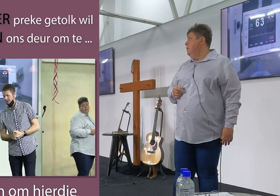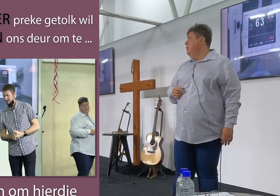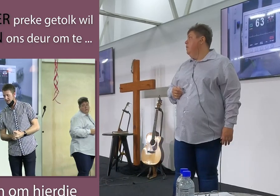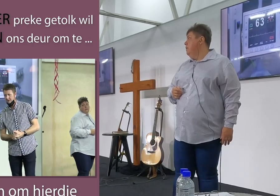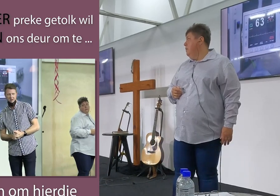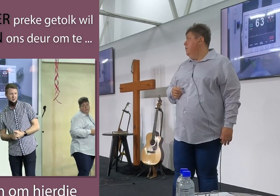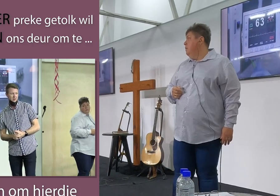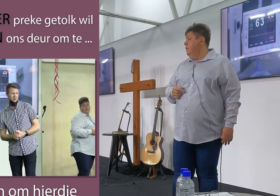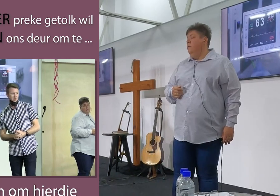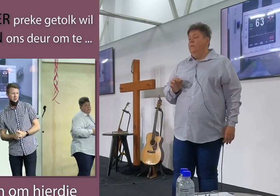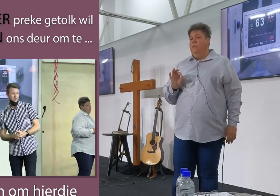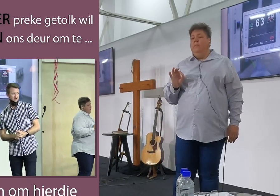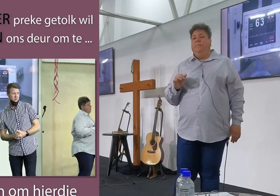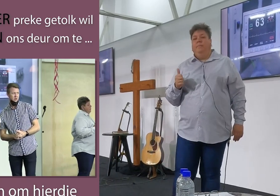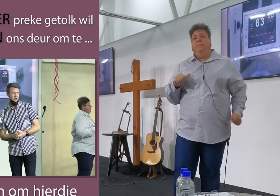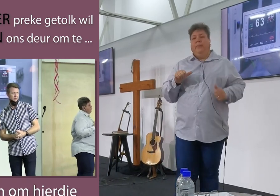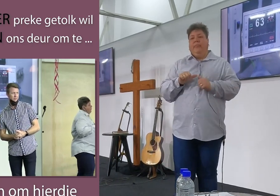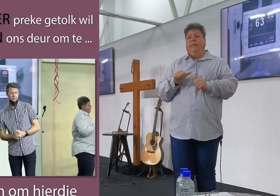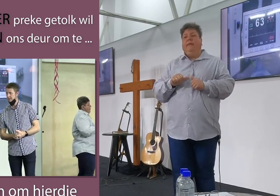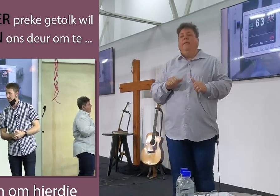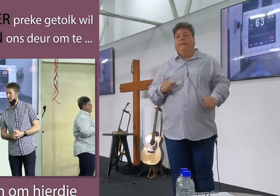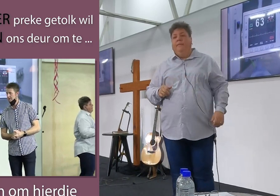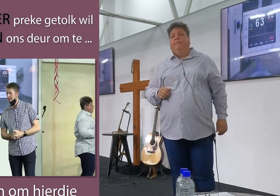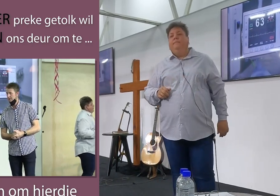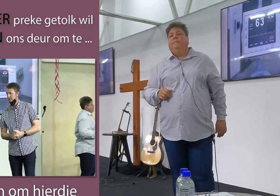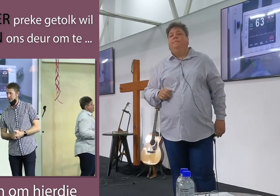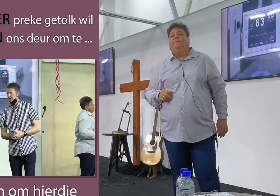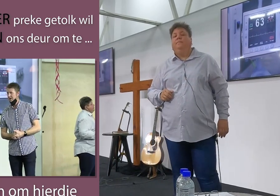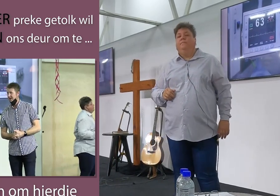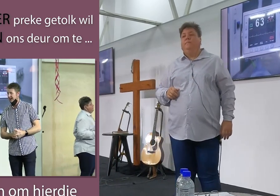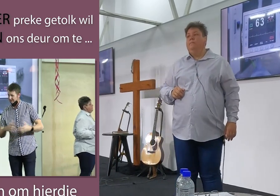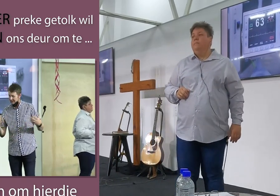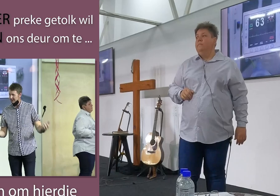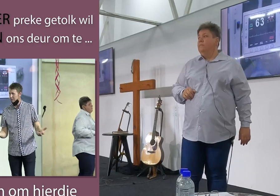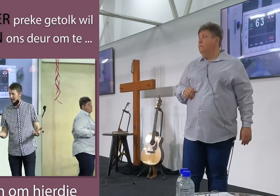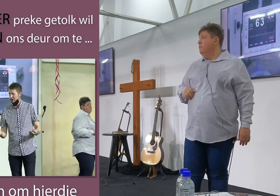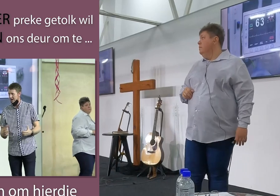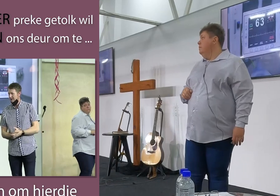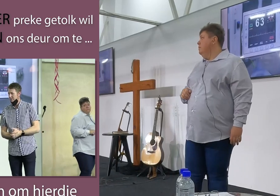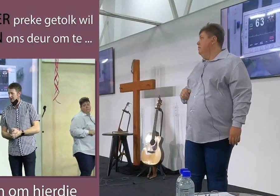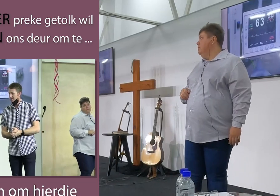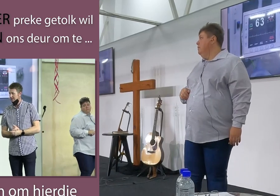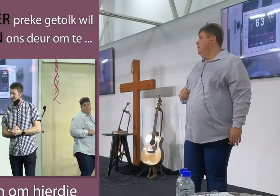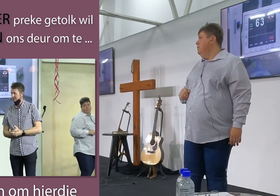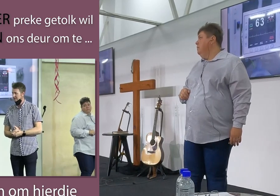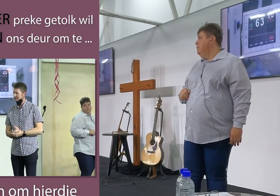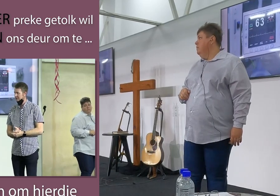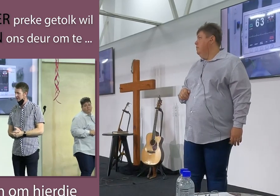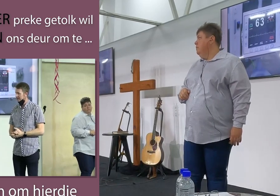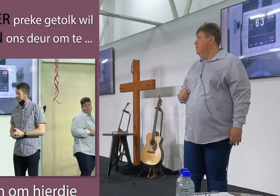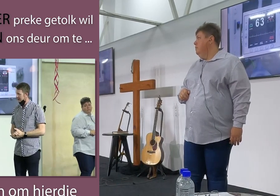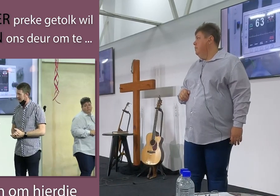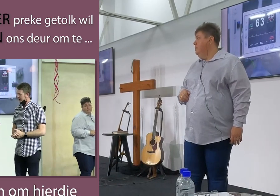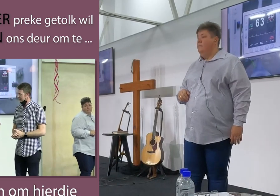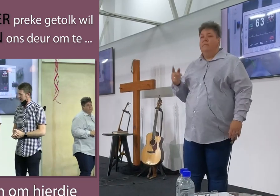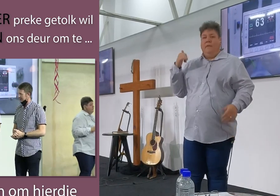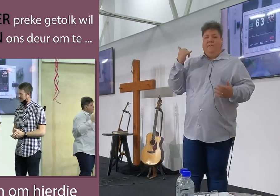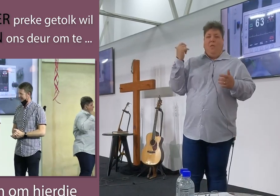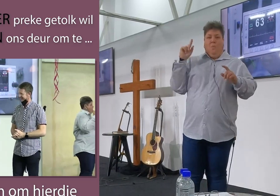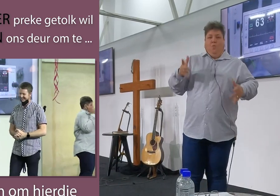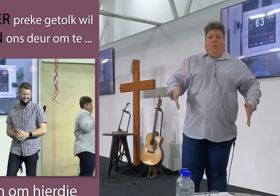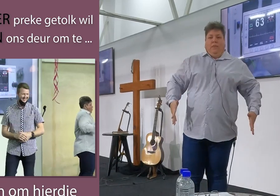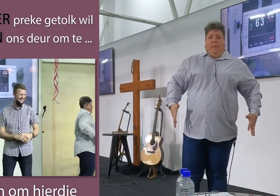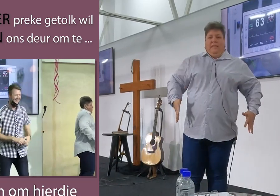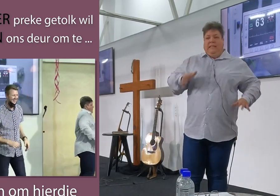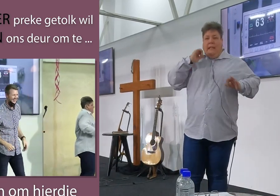Hallo, daar is hy. Dit is een nieuwe ding. Ek weet nie, gebruik jou hande, maar... Wel, vandag gaan ek stilstaan.